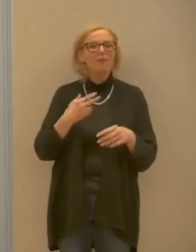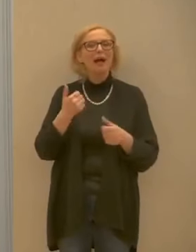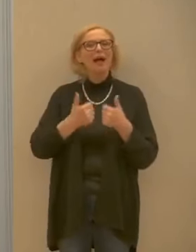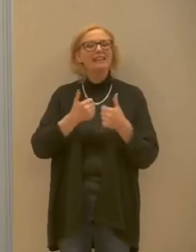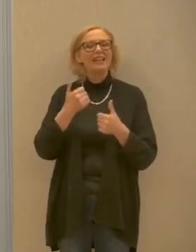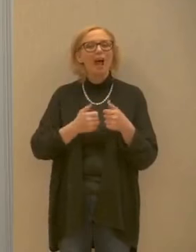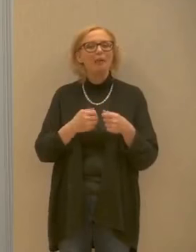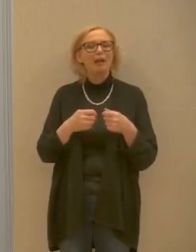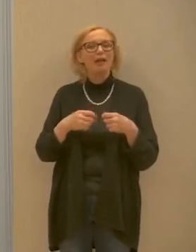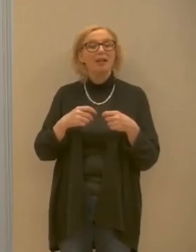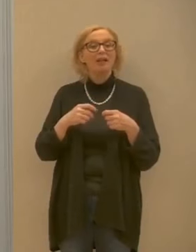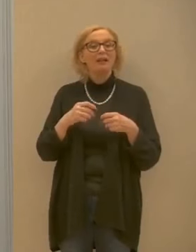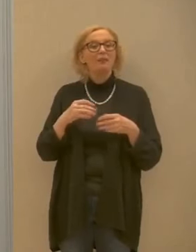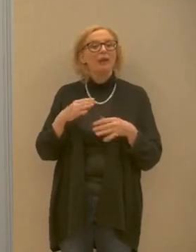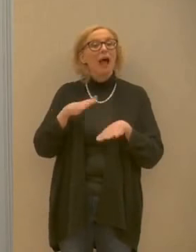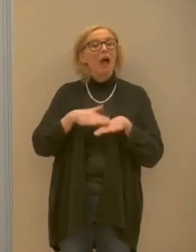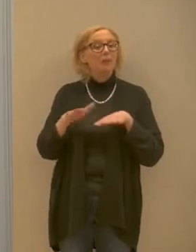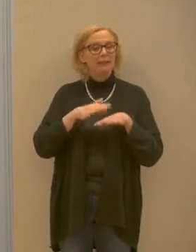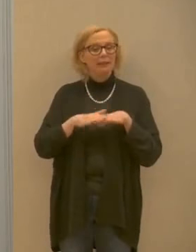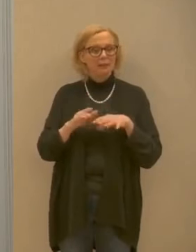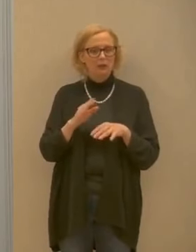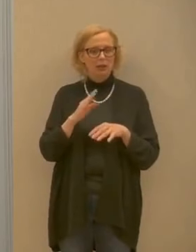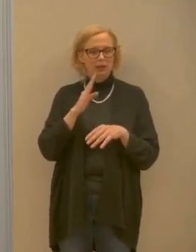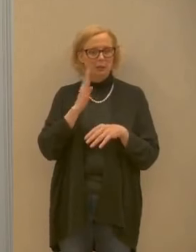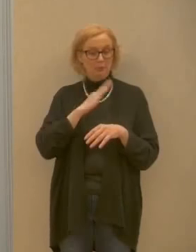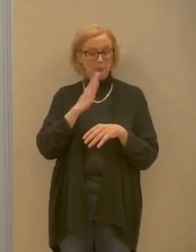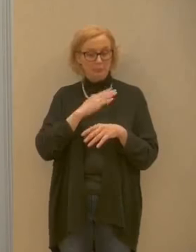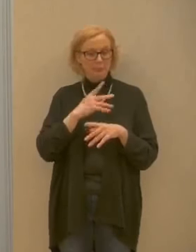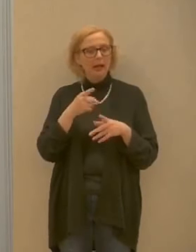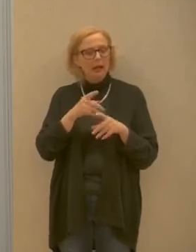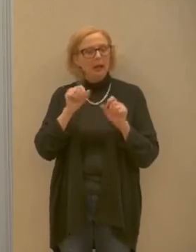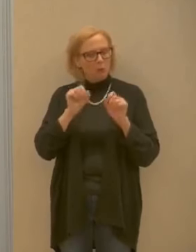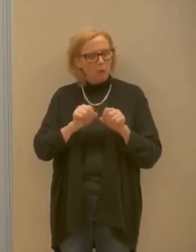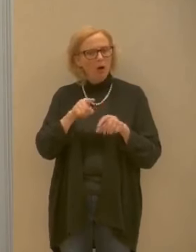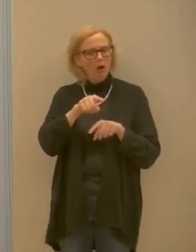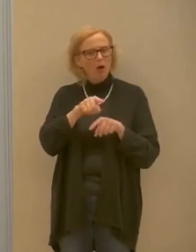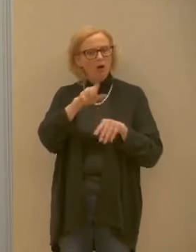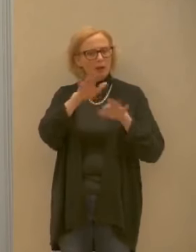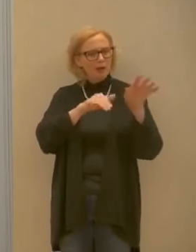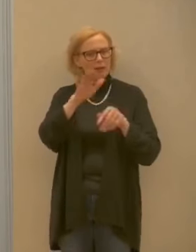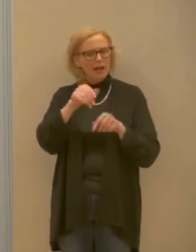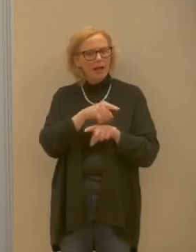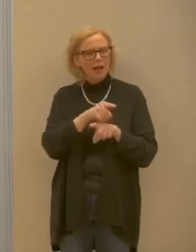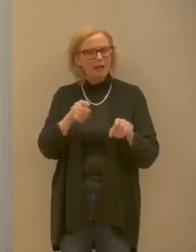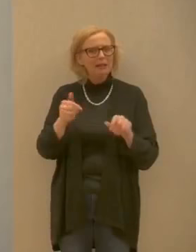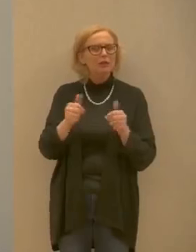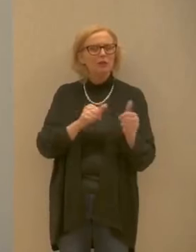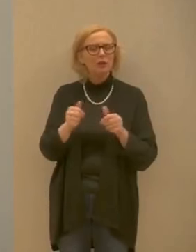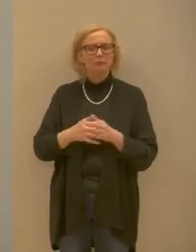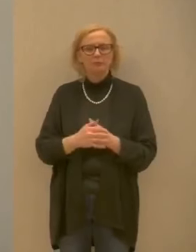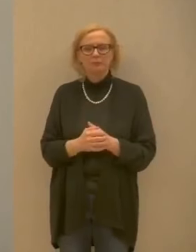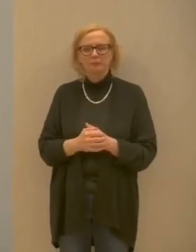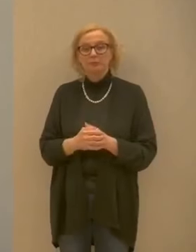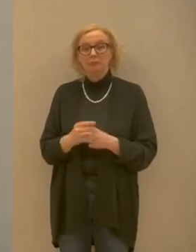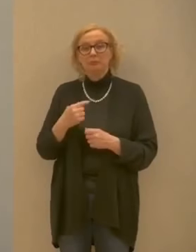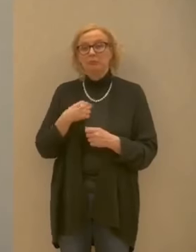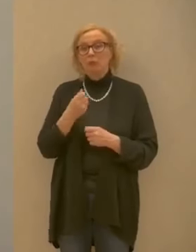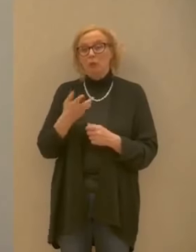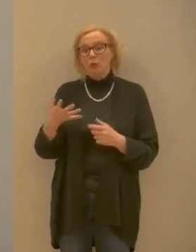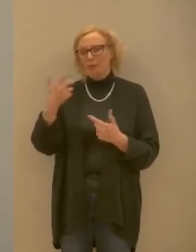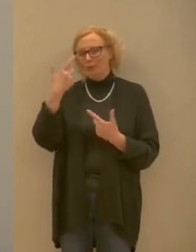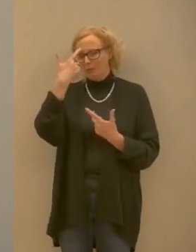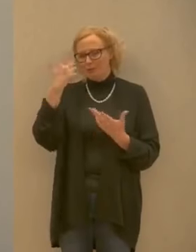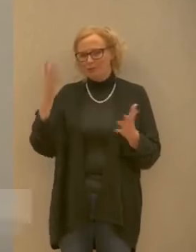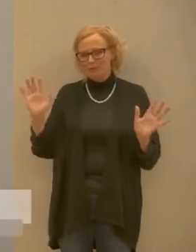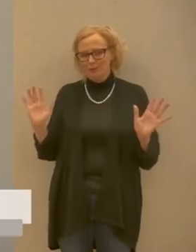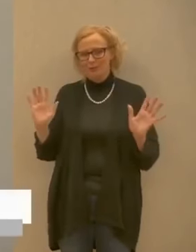si farà ricorso a loro e quanti sono i medici trentini che in questo modo sono recuperabili sul numero esatto non lo so però